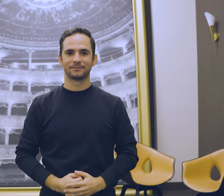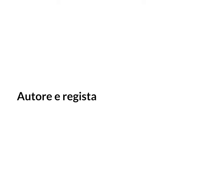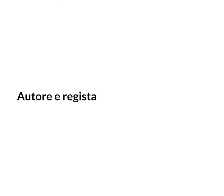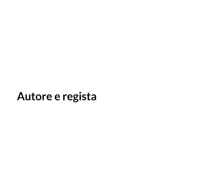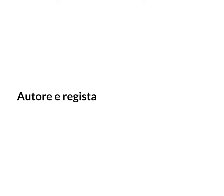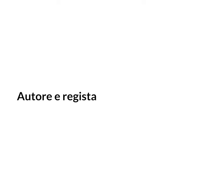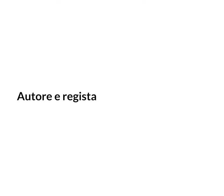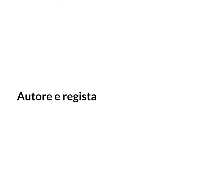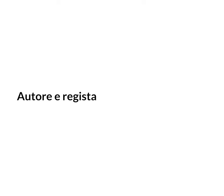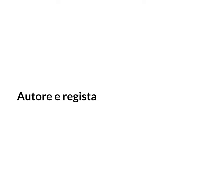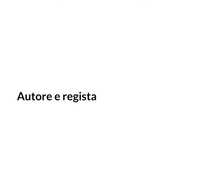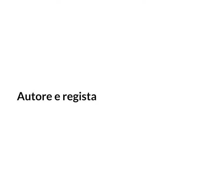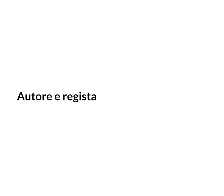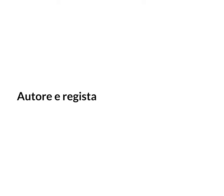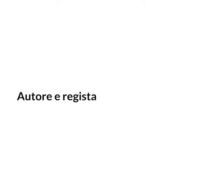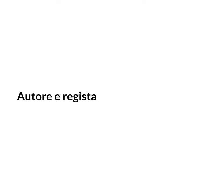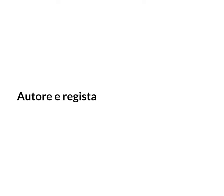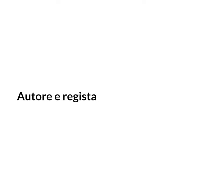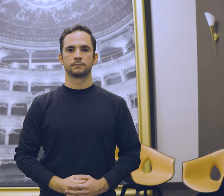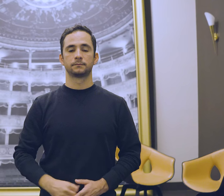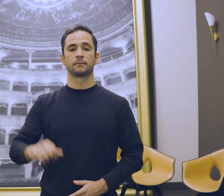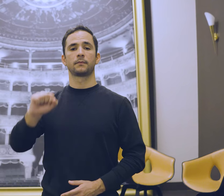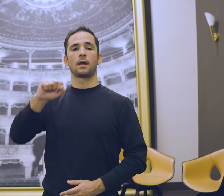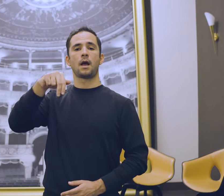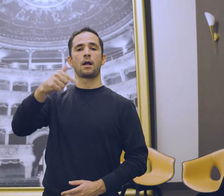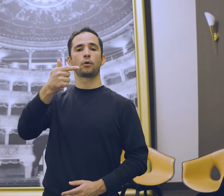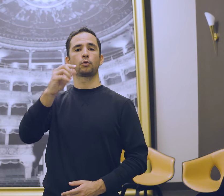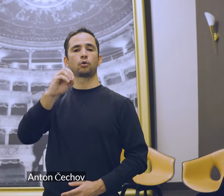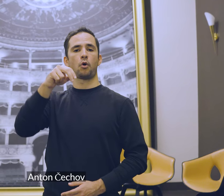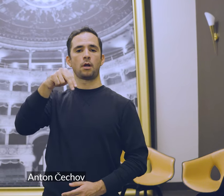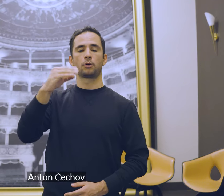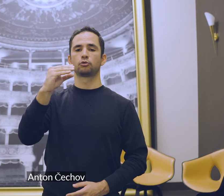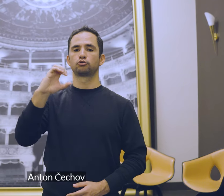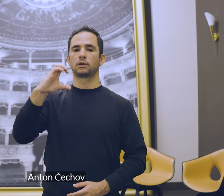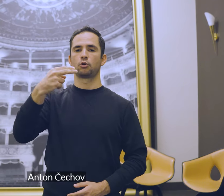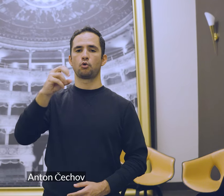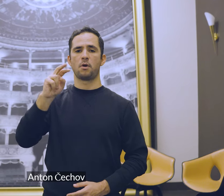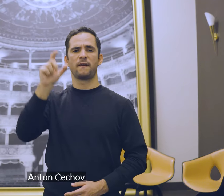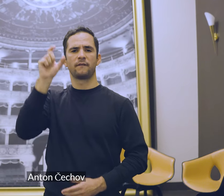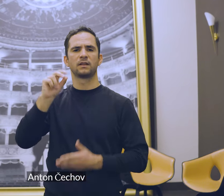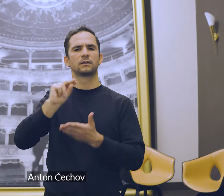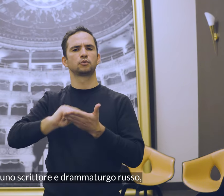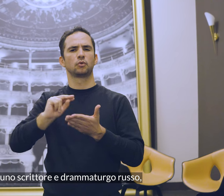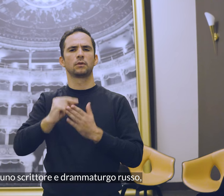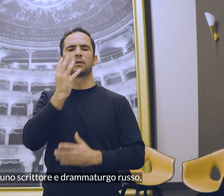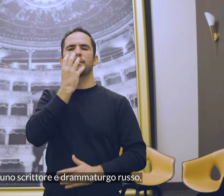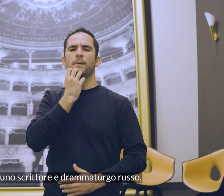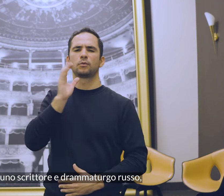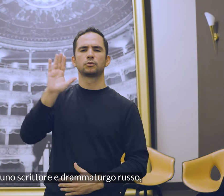Autore e regista Anton Chekhov è stato uno